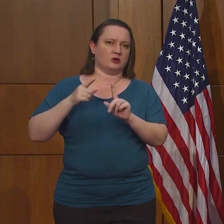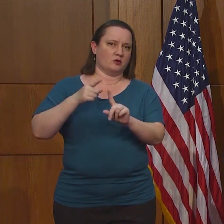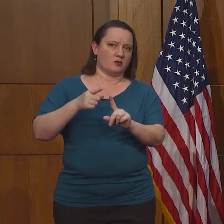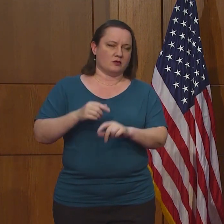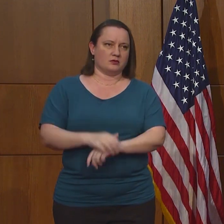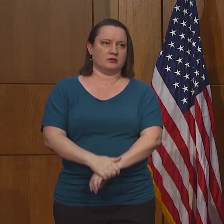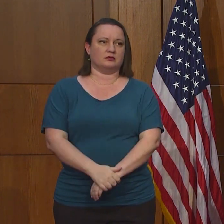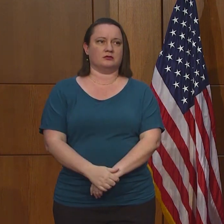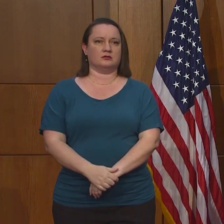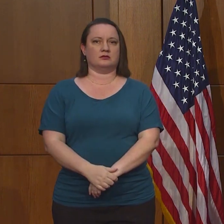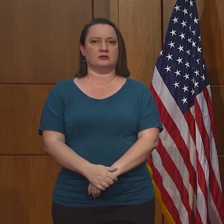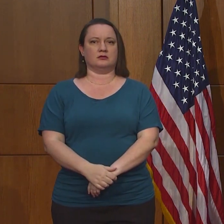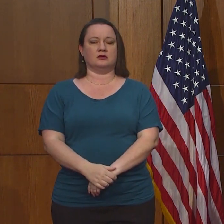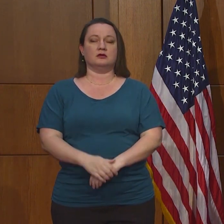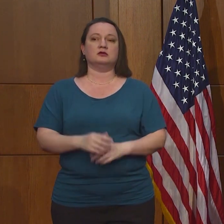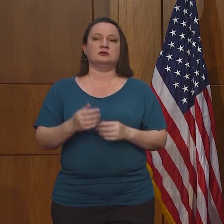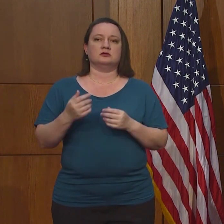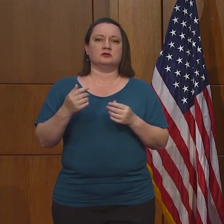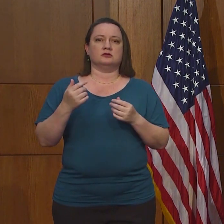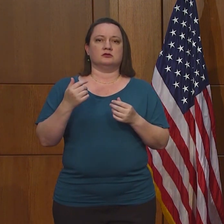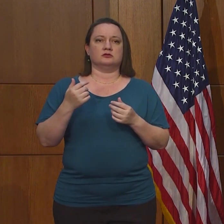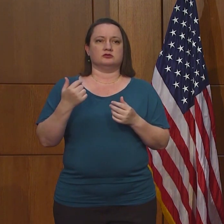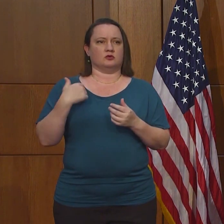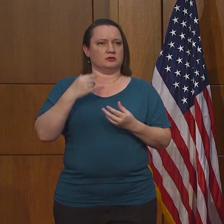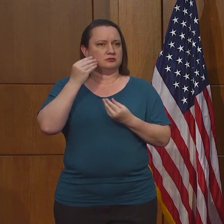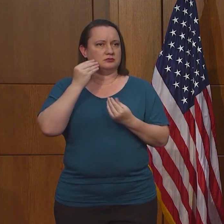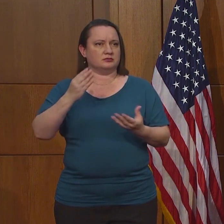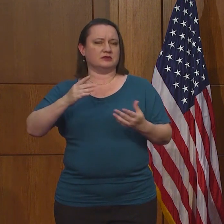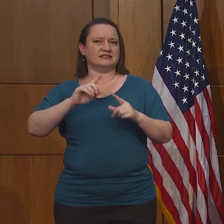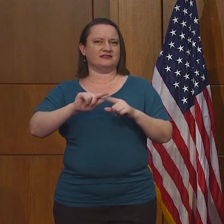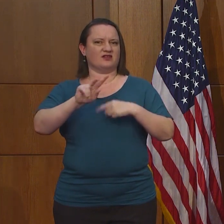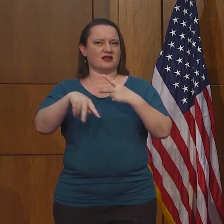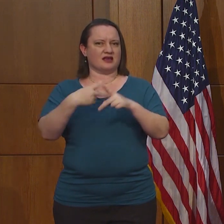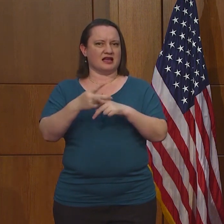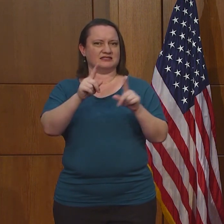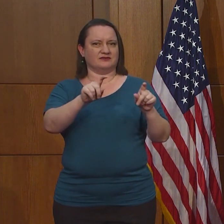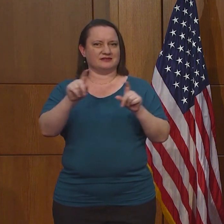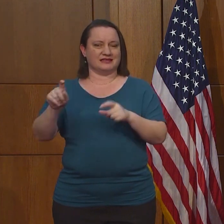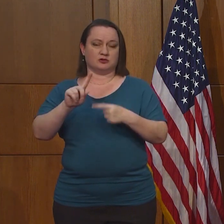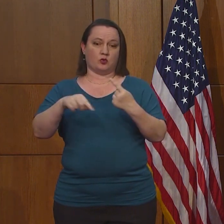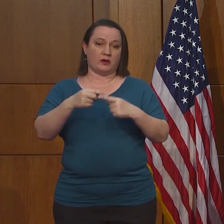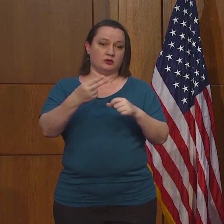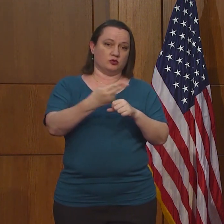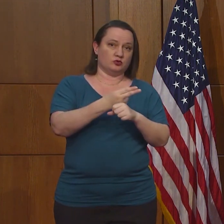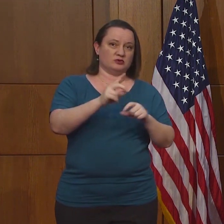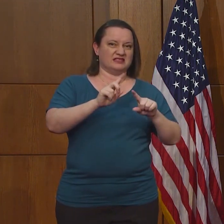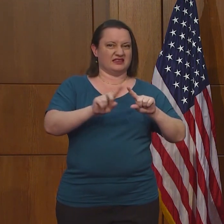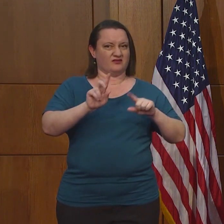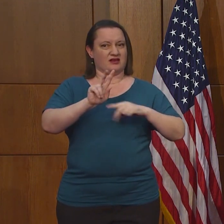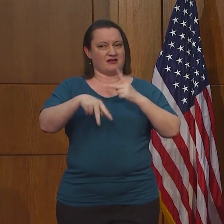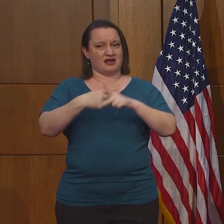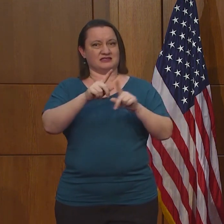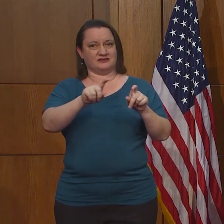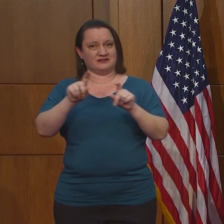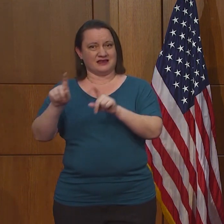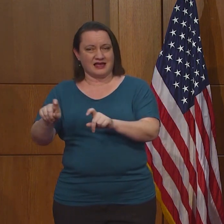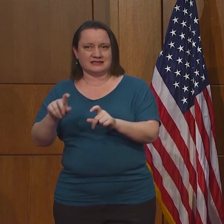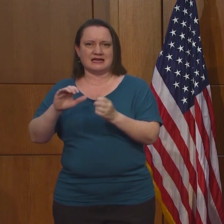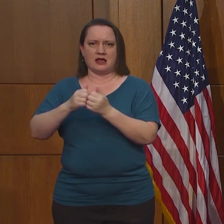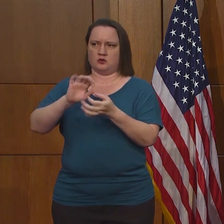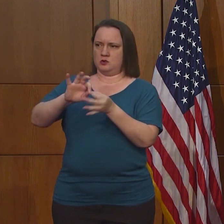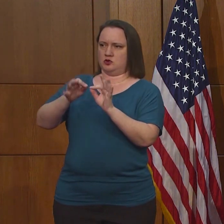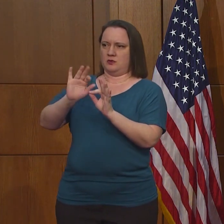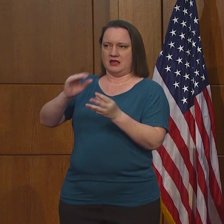es la información de las diferentes clases de pruebas, cuándo deben usarse y cómo se interpretan. Eso está